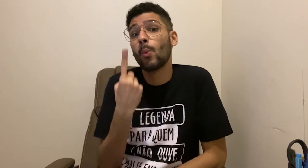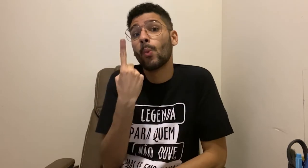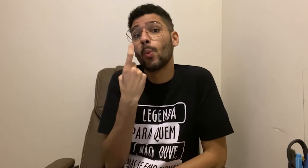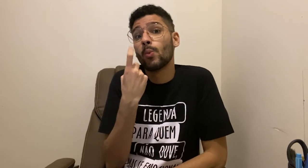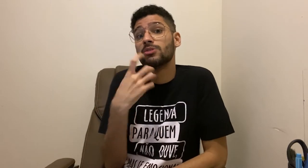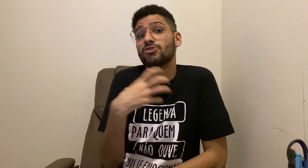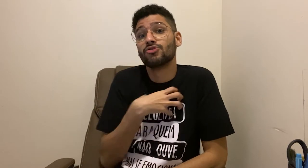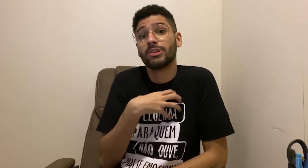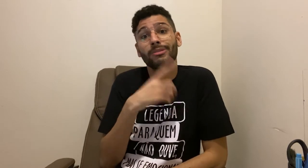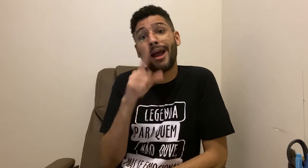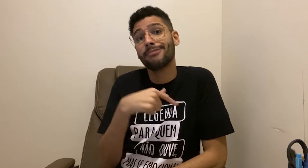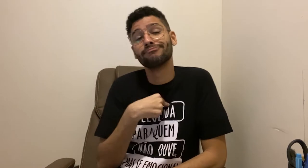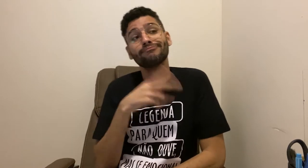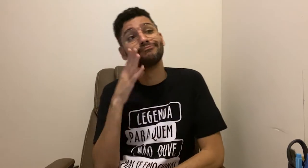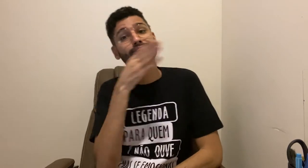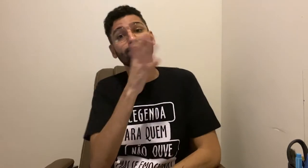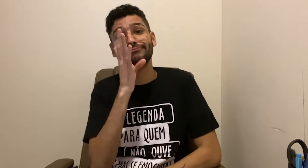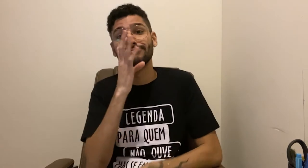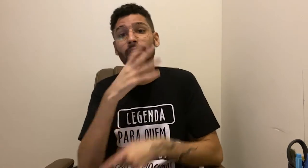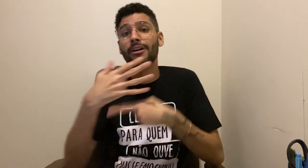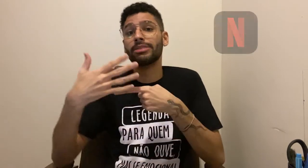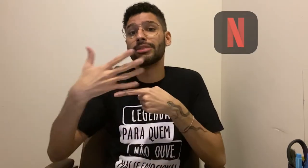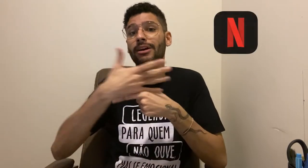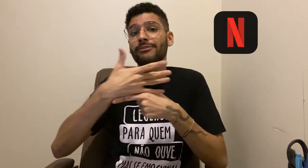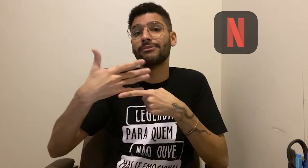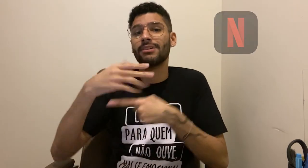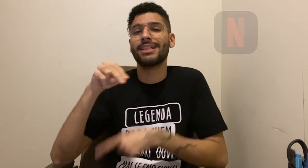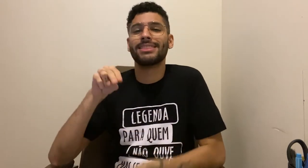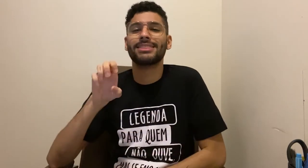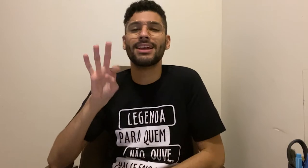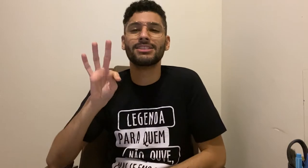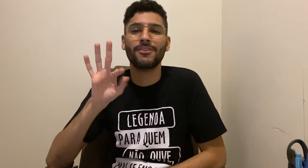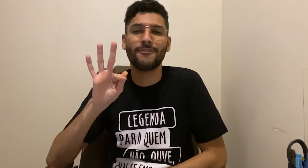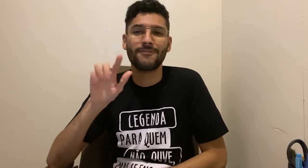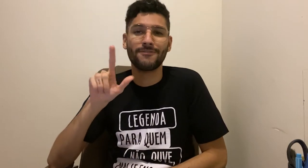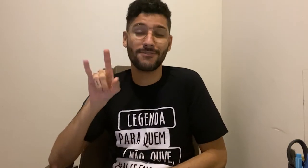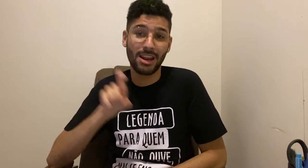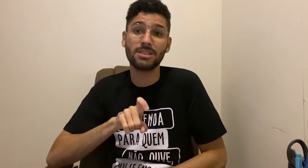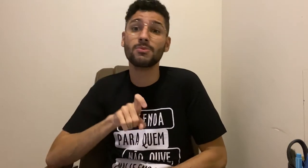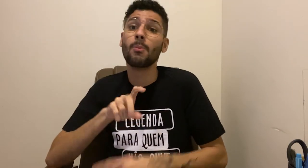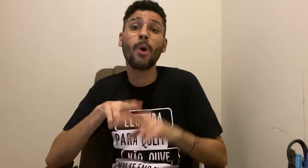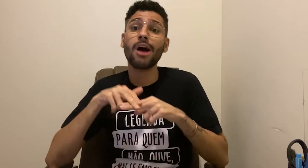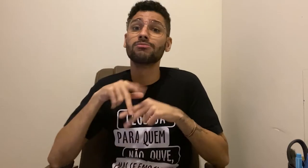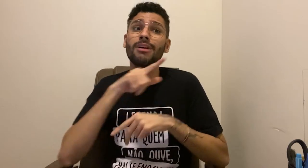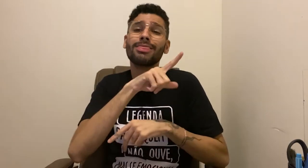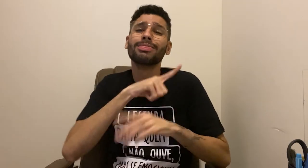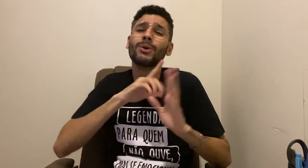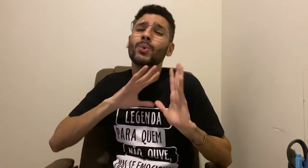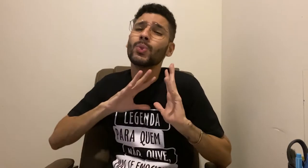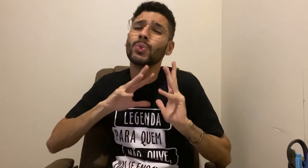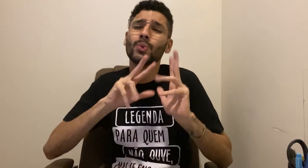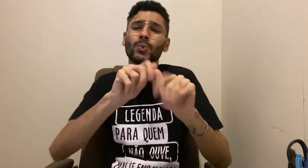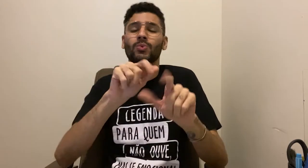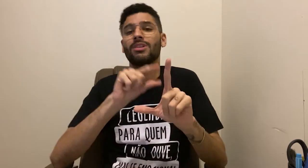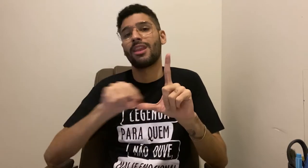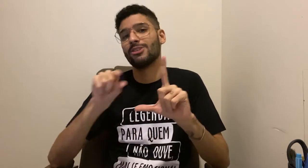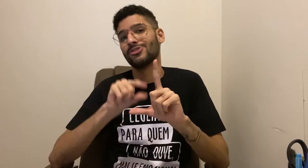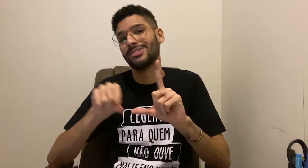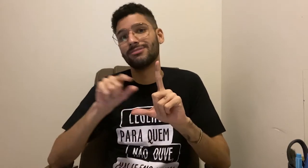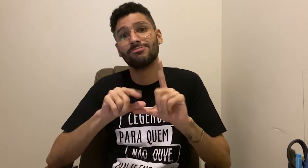O único jeito que eu tenho é assistir os conteúdos da Netflix. Onde todas as séries e os filmes têm legenda. E